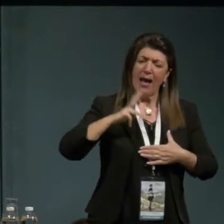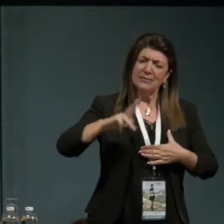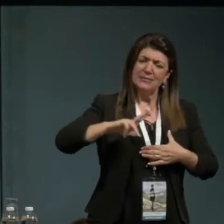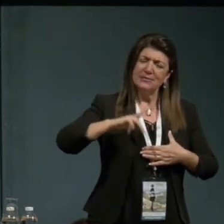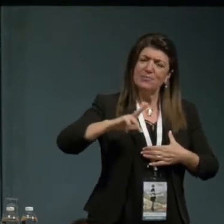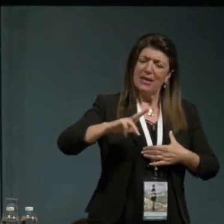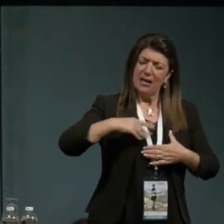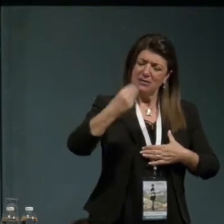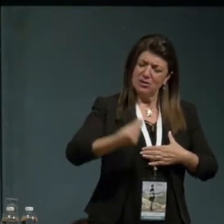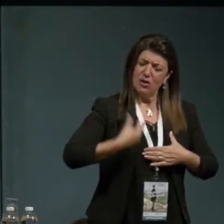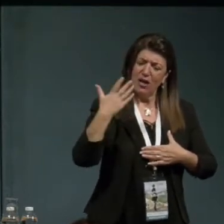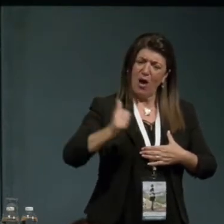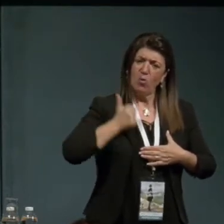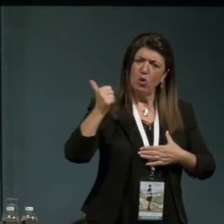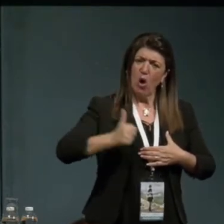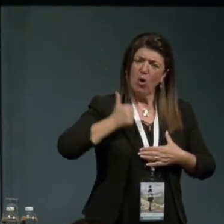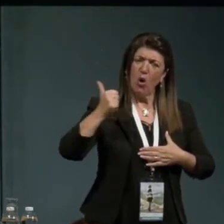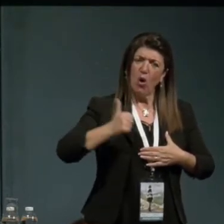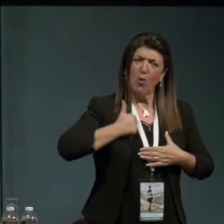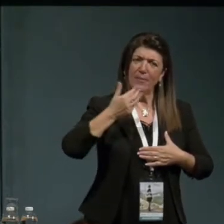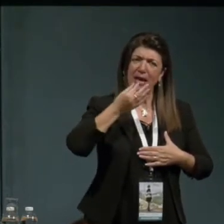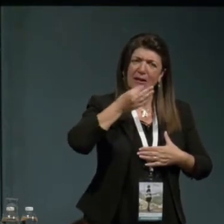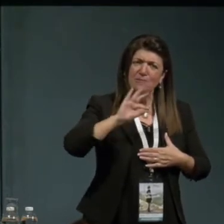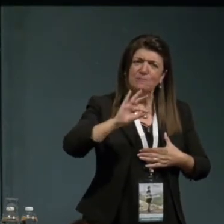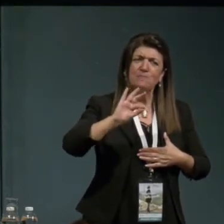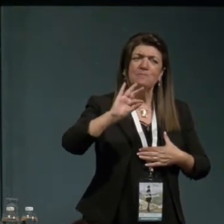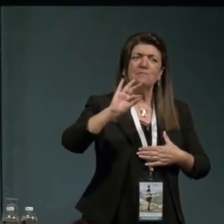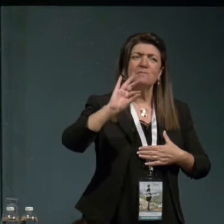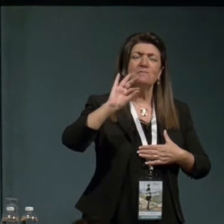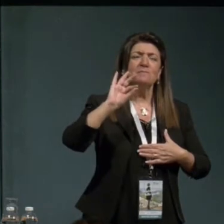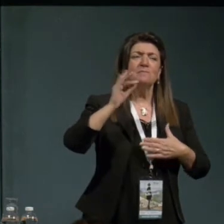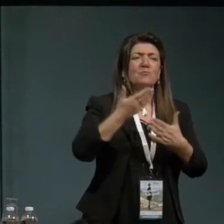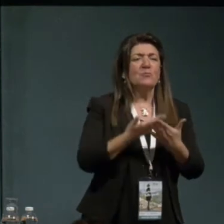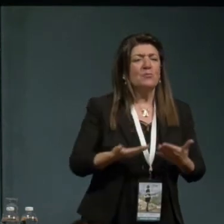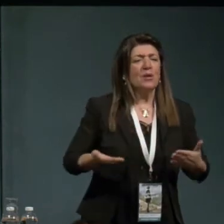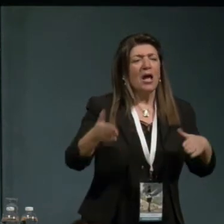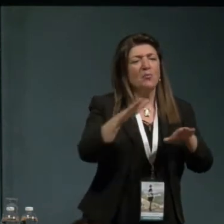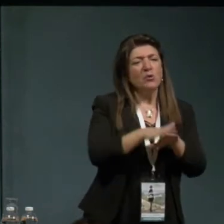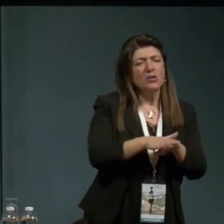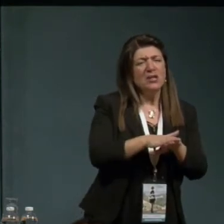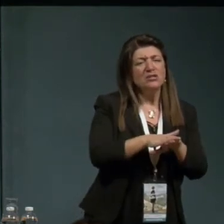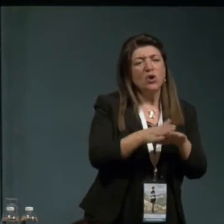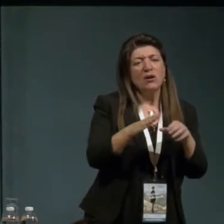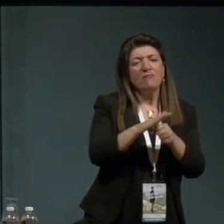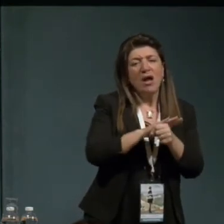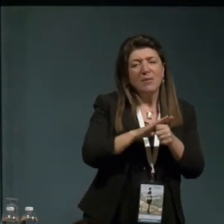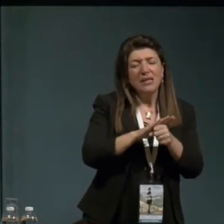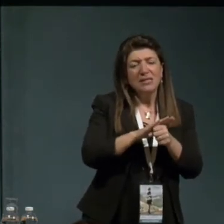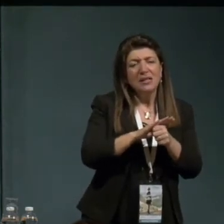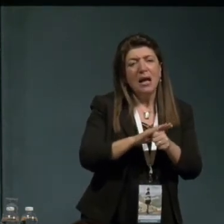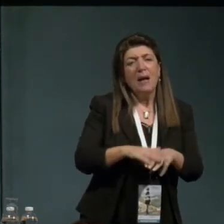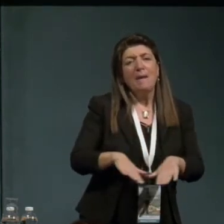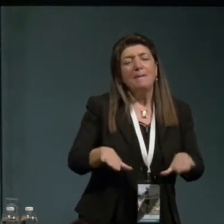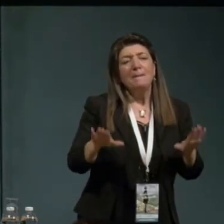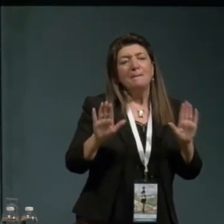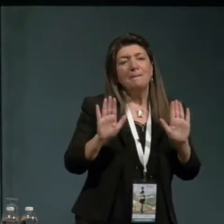'autonomia uscita dalla protezione dell'enfance e della famiglia ma con